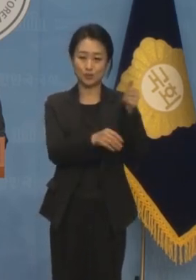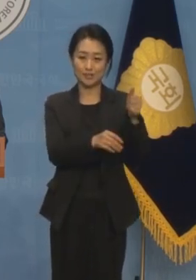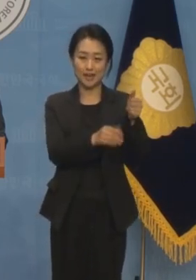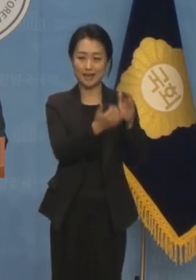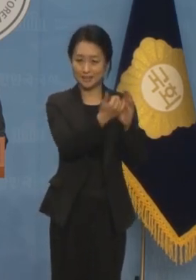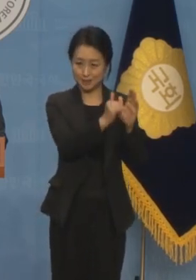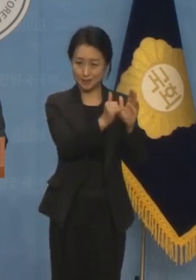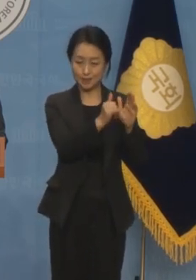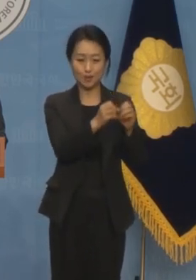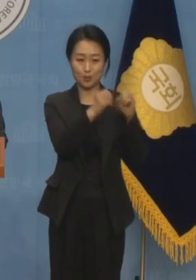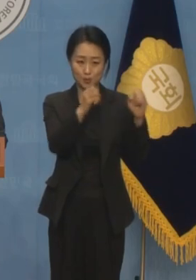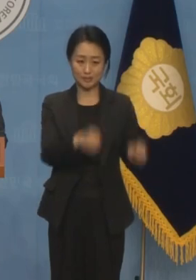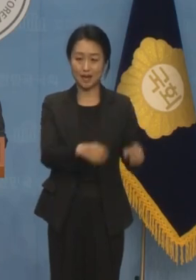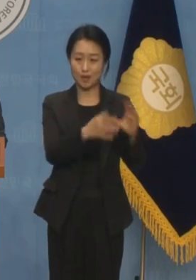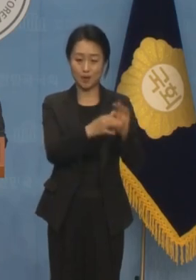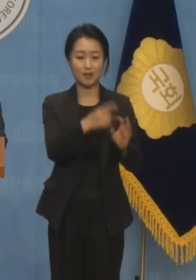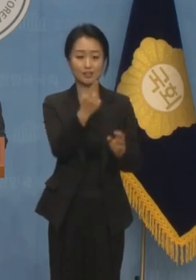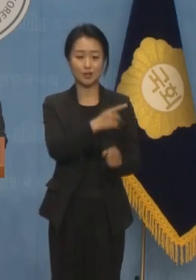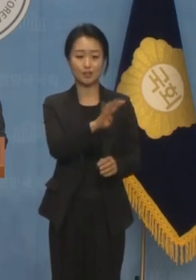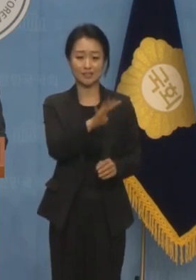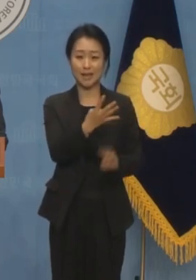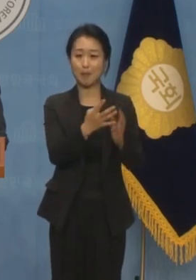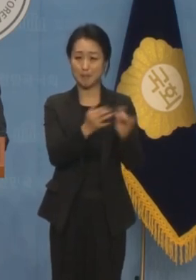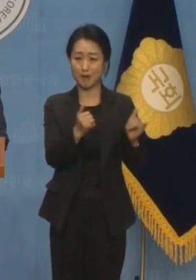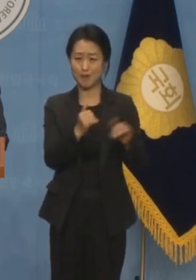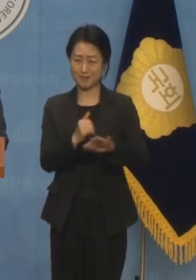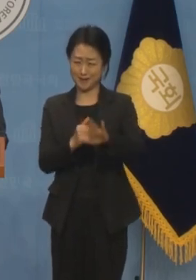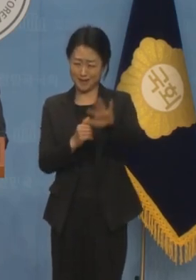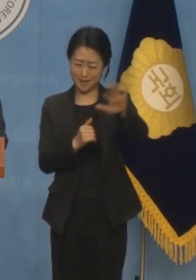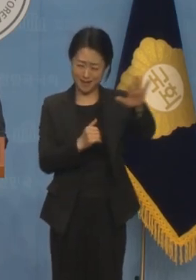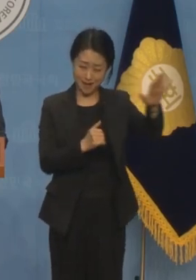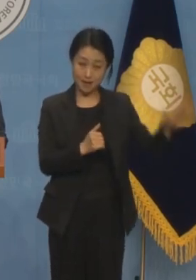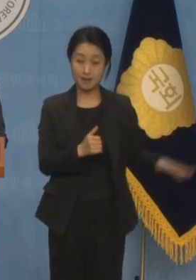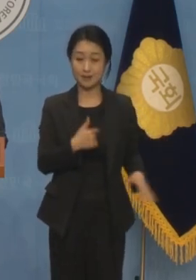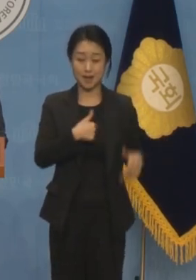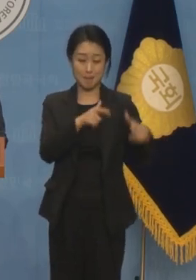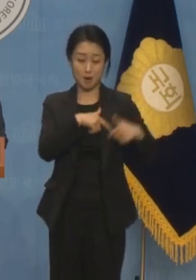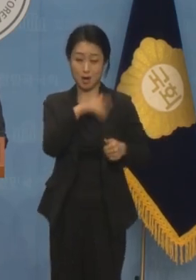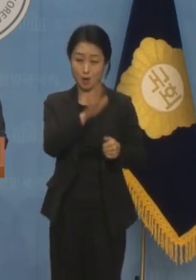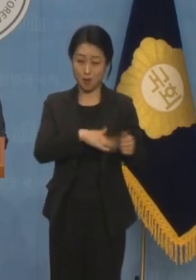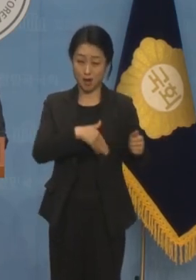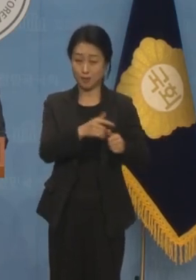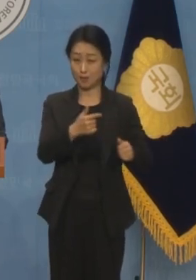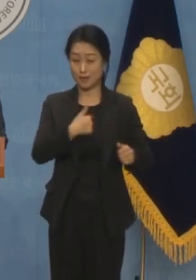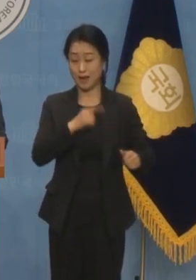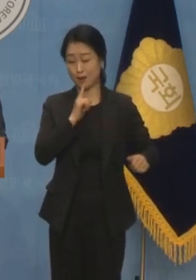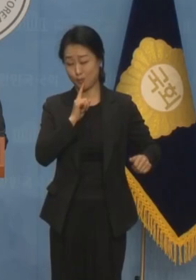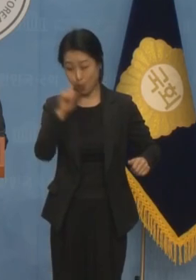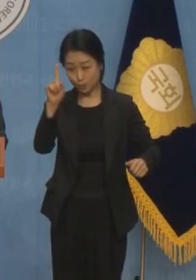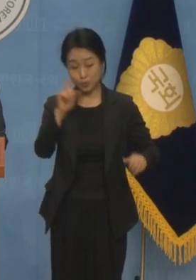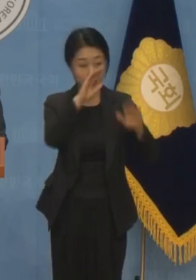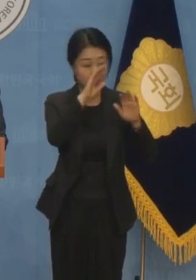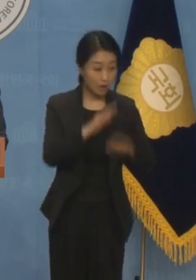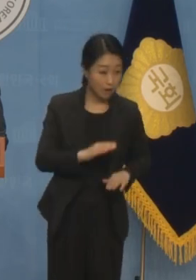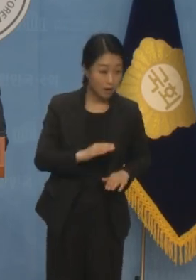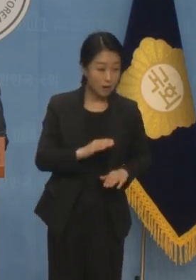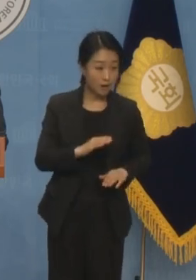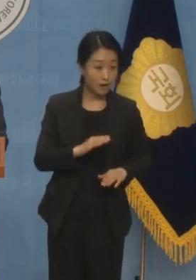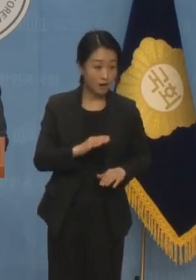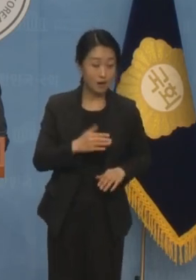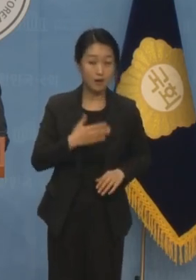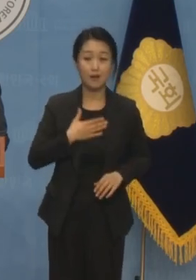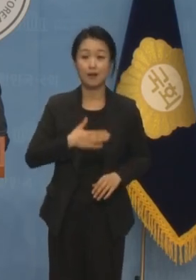사랑하는 동창모임 소속 1,400여 명이 저를 명예훼손으로 고소 및 고발했다는 사실을 알게 되었습니다.